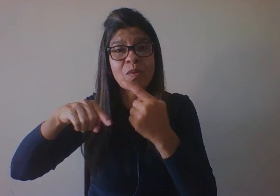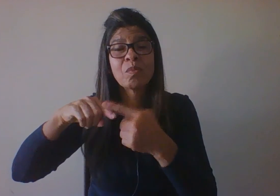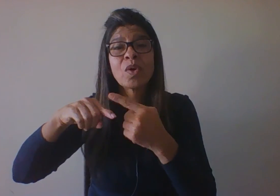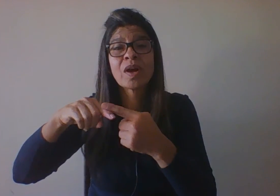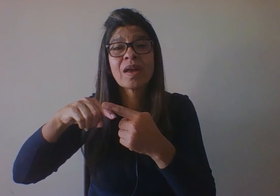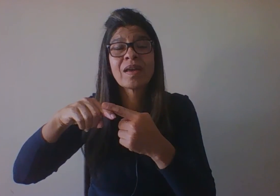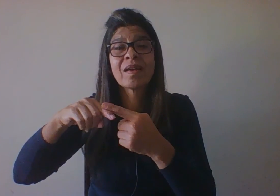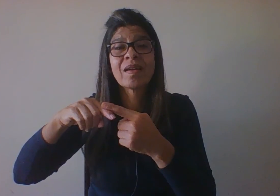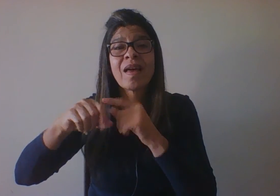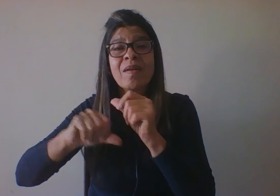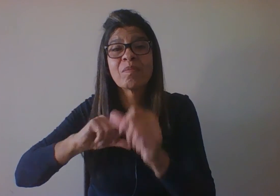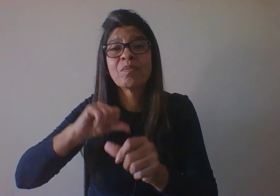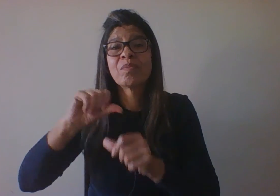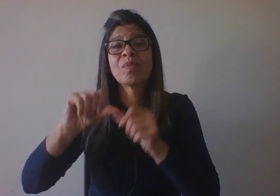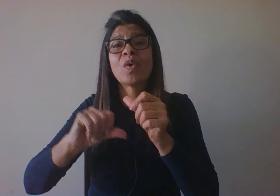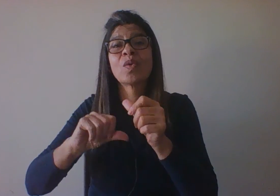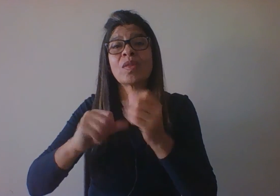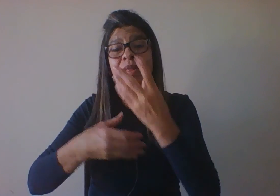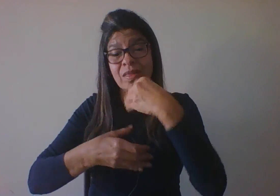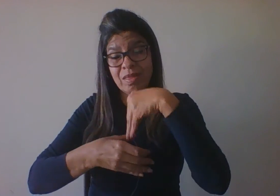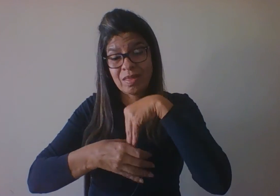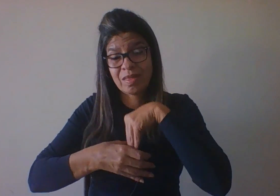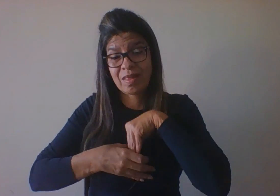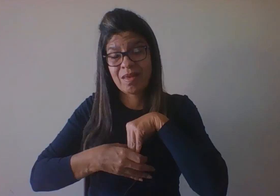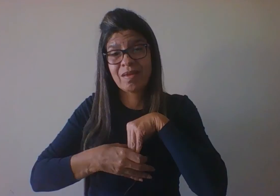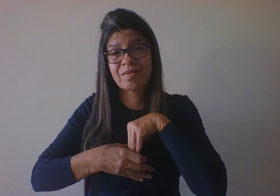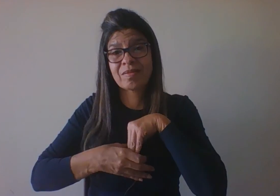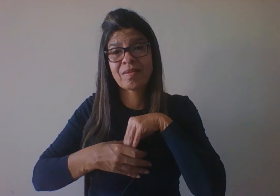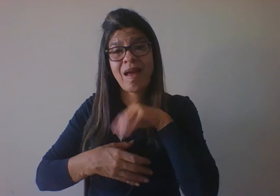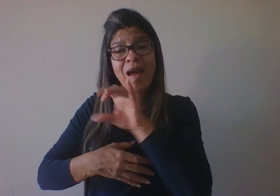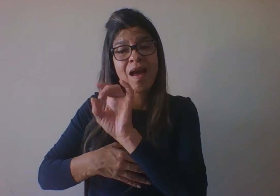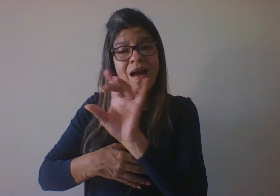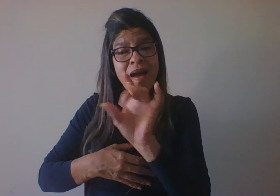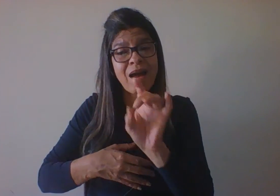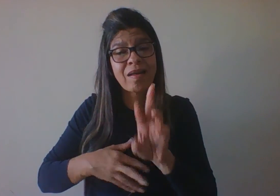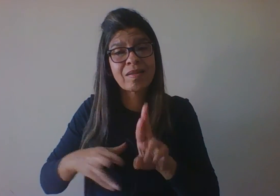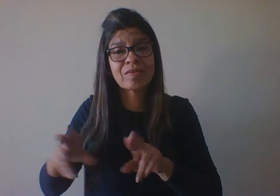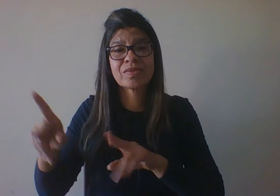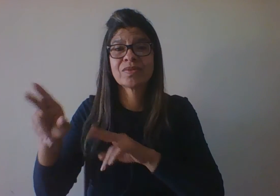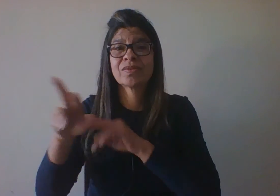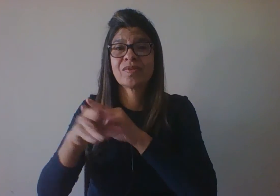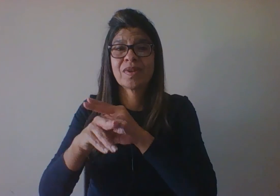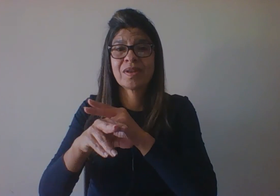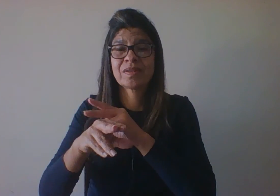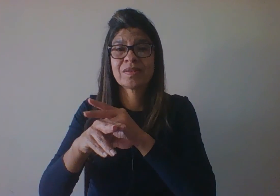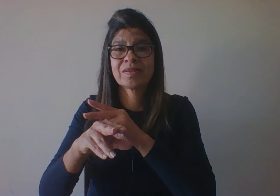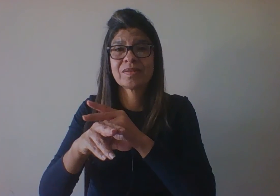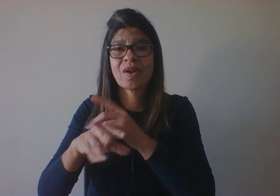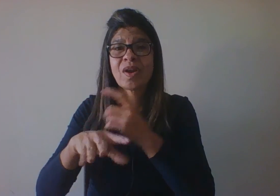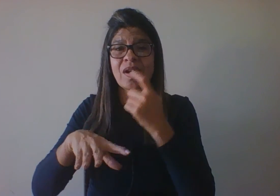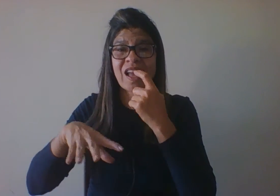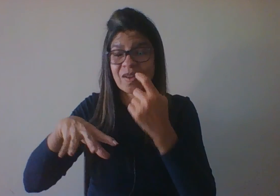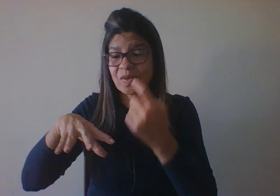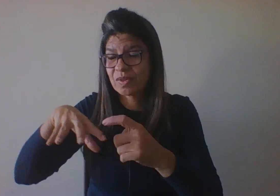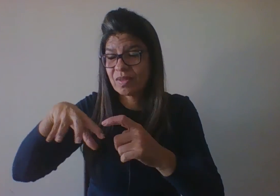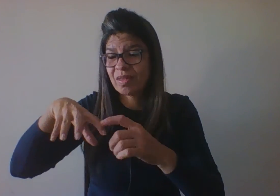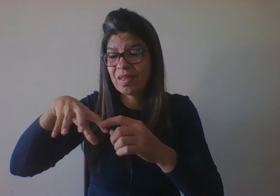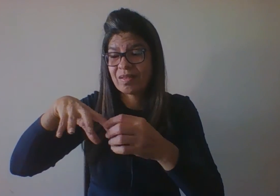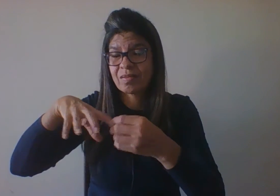ao elemento de maturação biológica. Por outro lado, quanto ao acesso ao ensino,